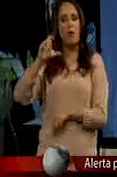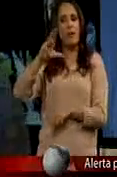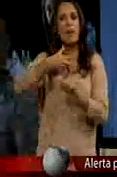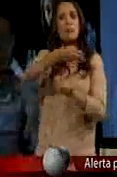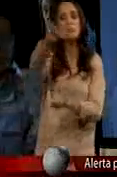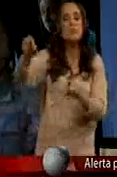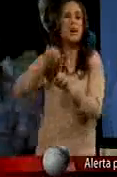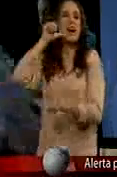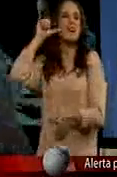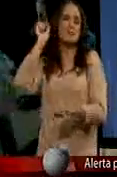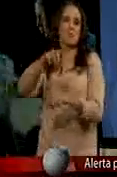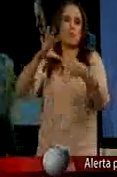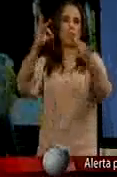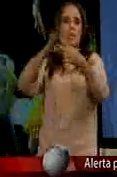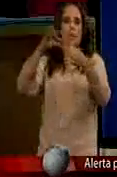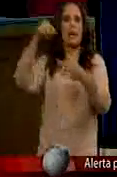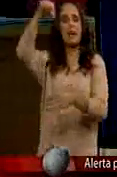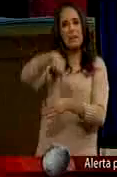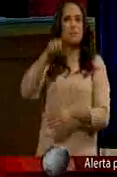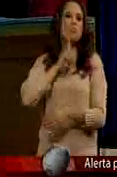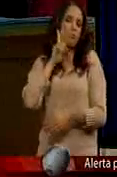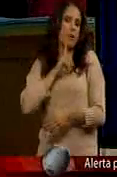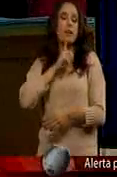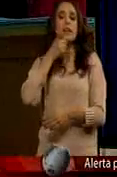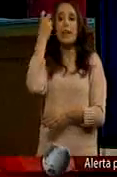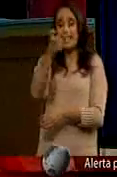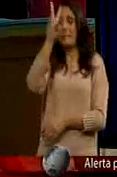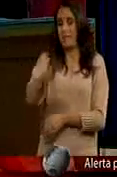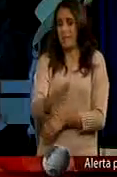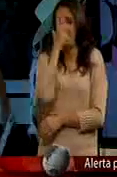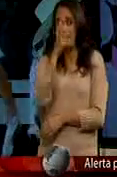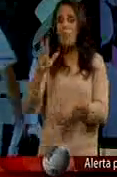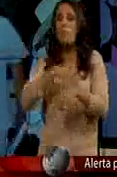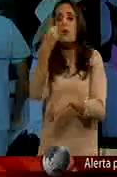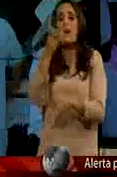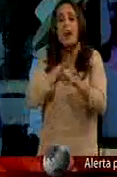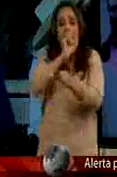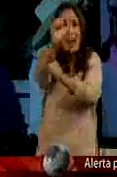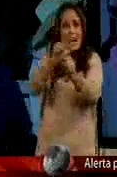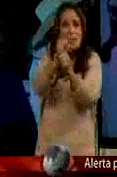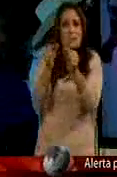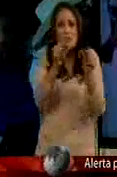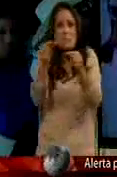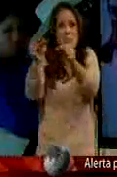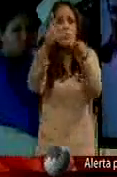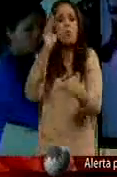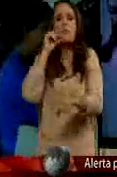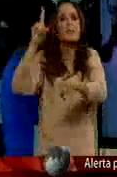doctora Del Instituto Politécnico Nacional Que decía Que el asunto siempre es serio Porque es una bacteria Que anda por ahí No hay manera de erradicarla Al